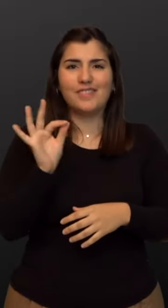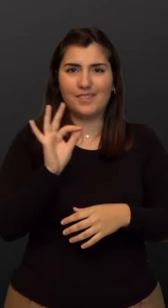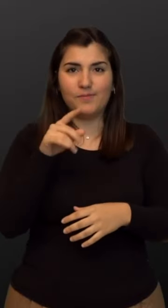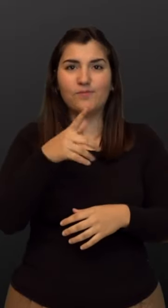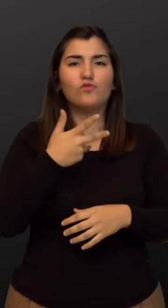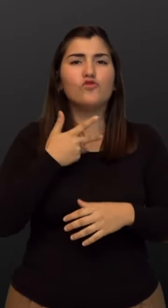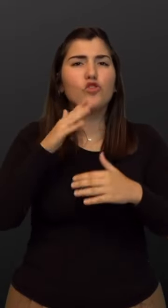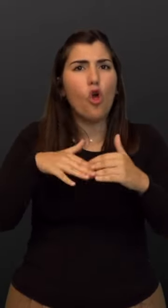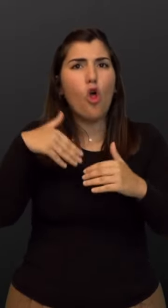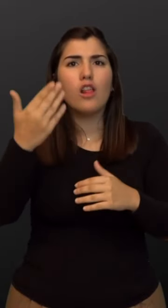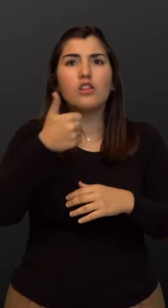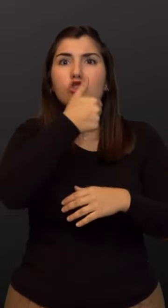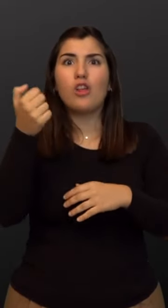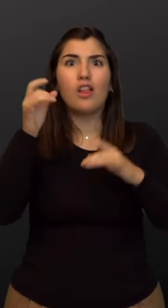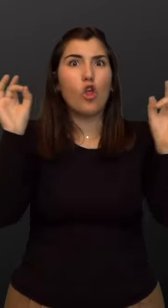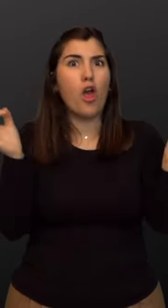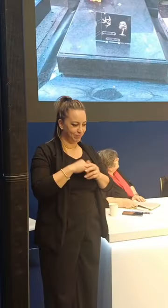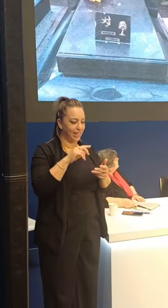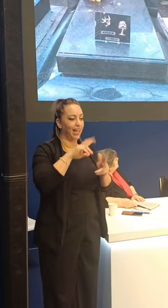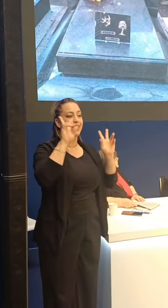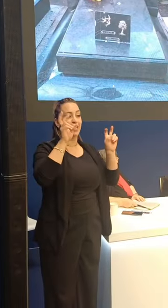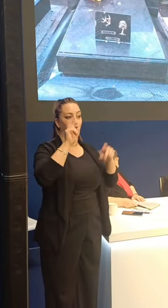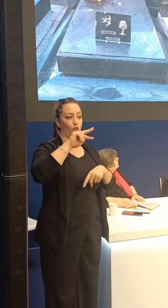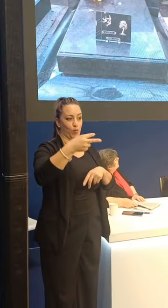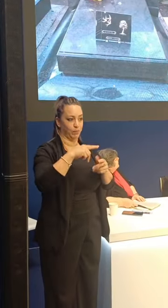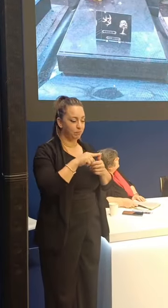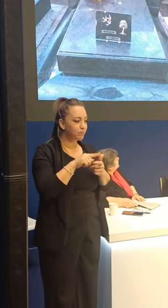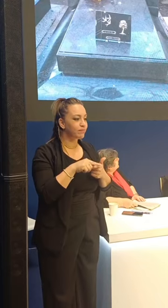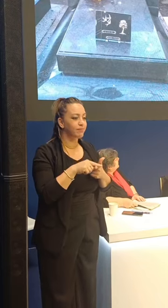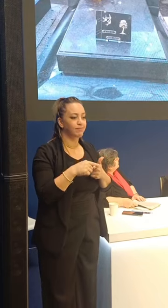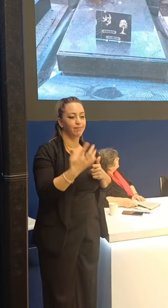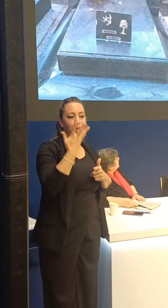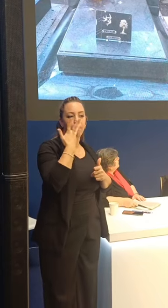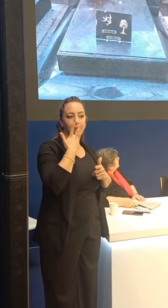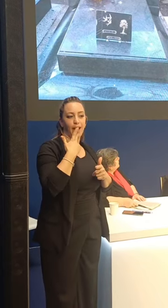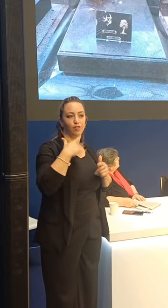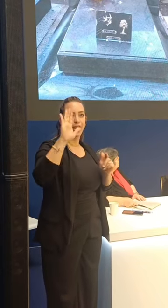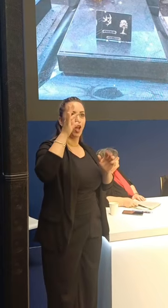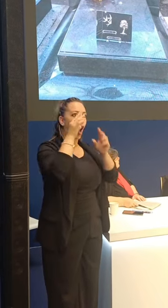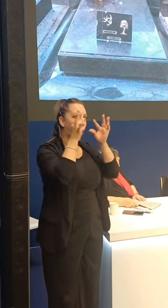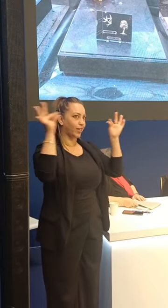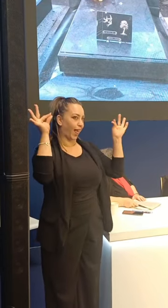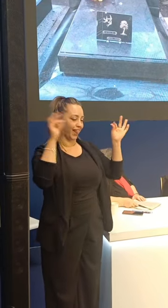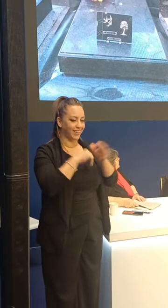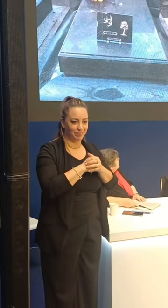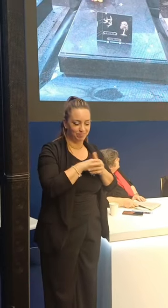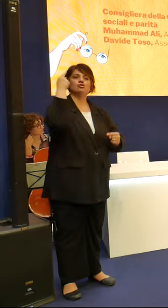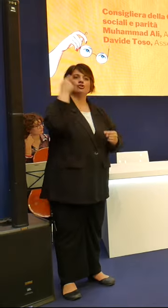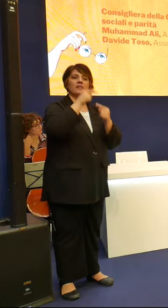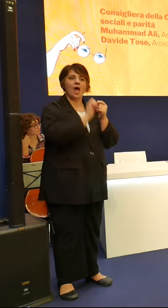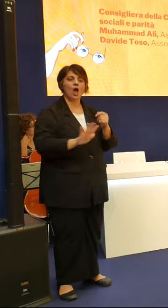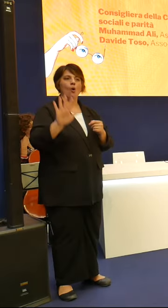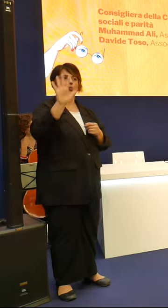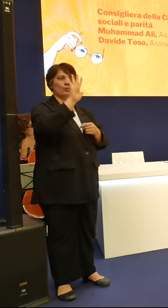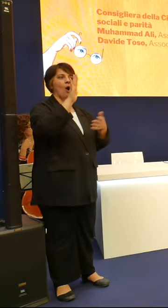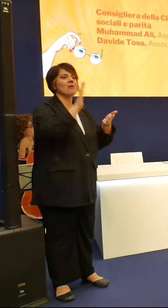sensoriali grazie all'impegno di Città e Città Metropolitana di Torino che hanno trovato in Anna di Domizio, interprete l